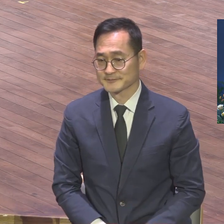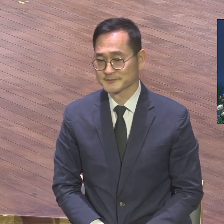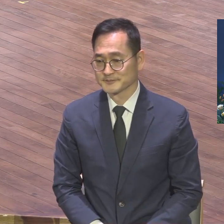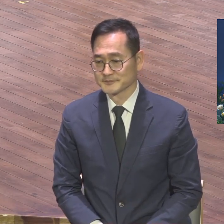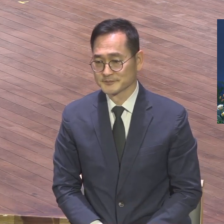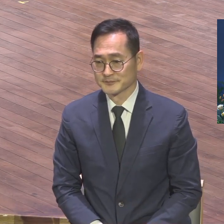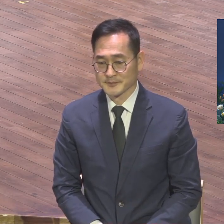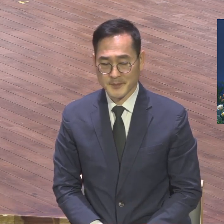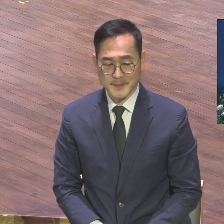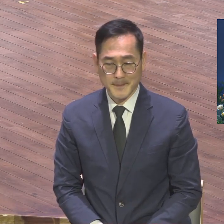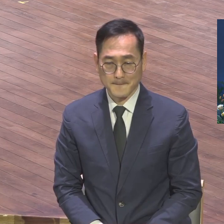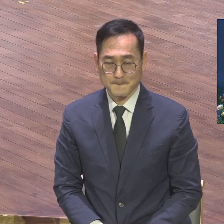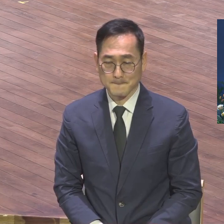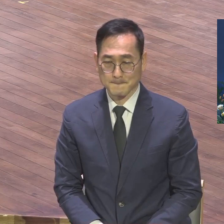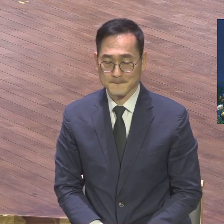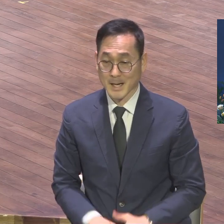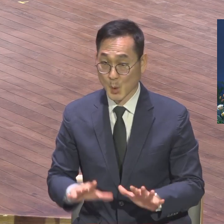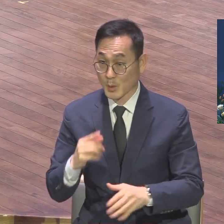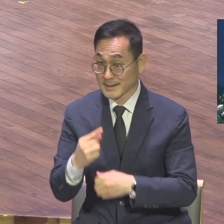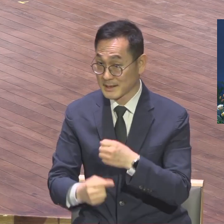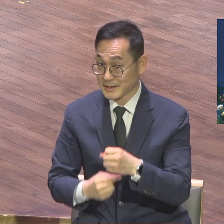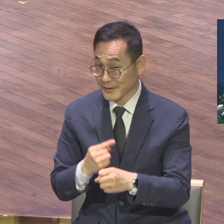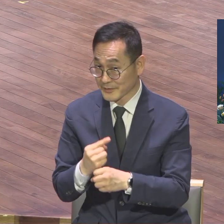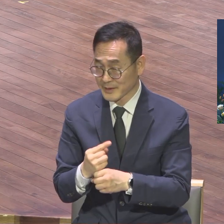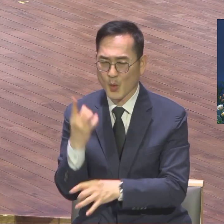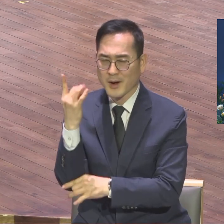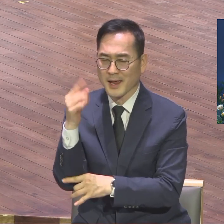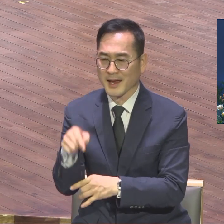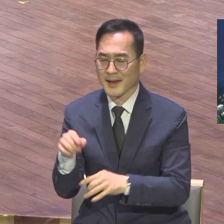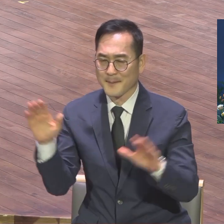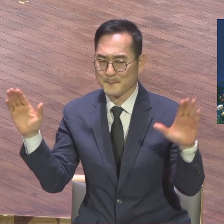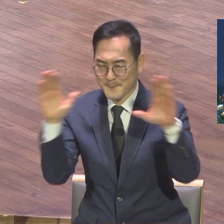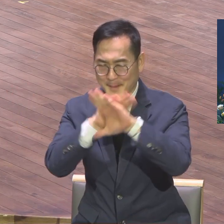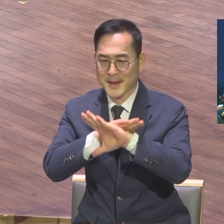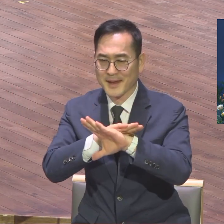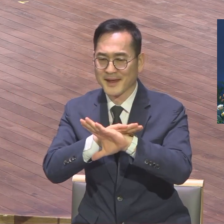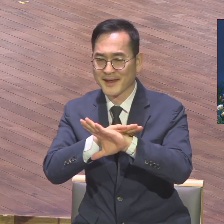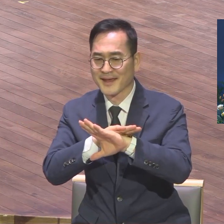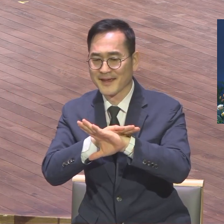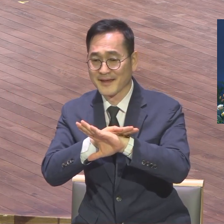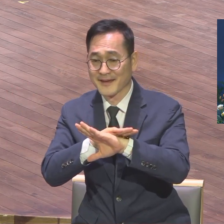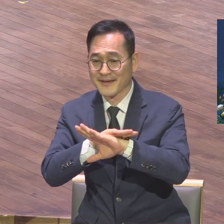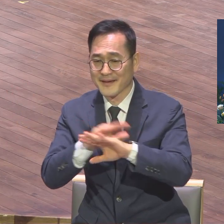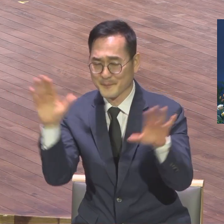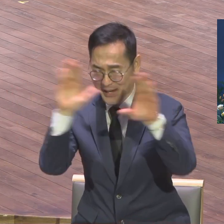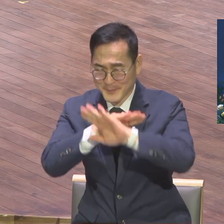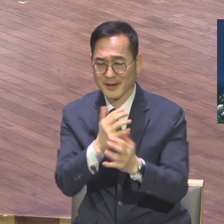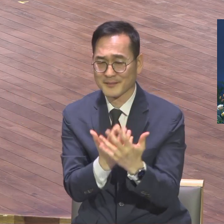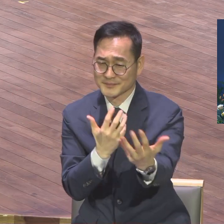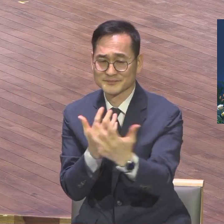하면 올해 우리가 밤 오늘 12월 31일 밤 11시 30분에